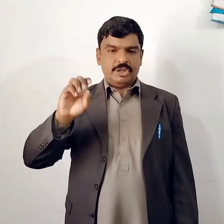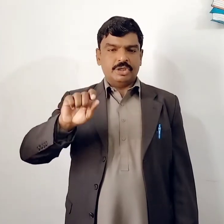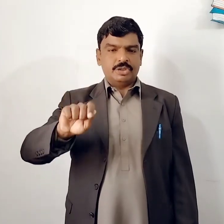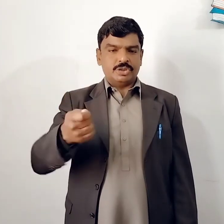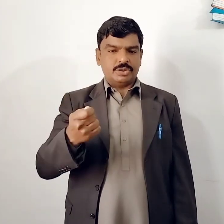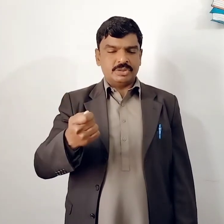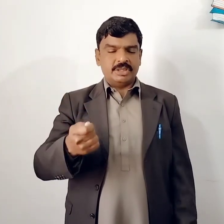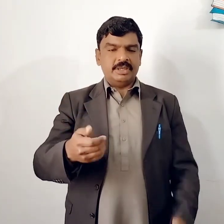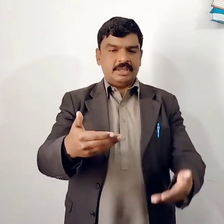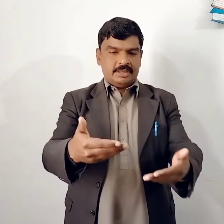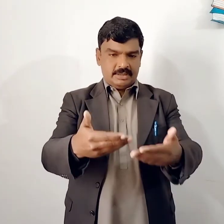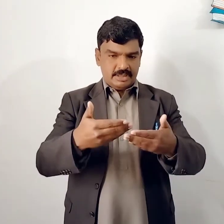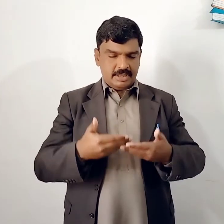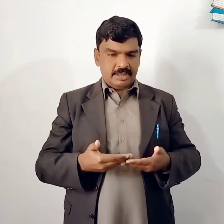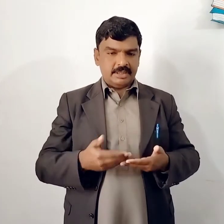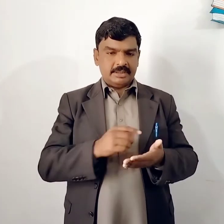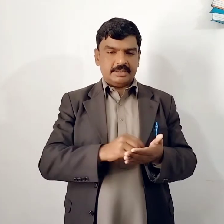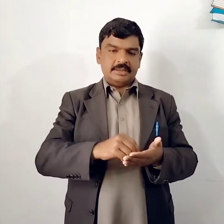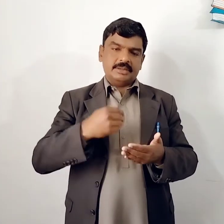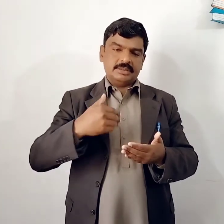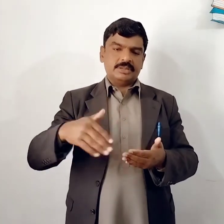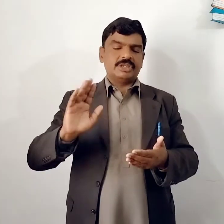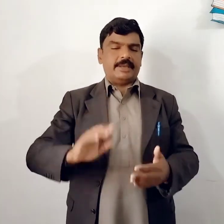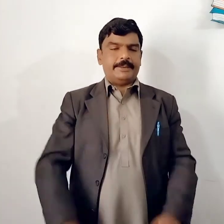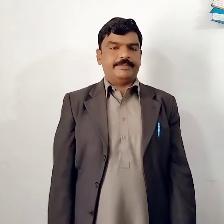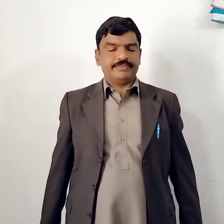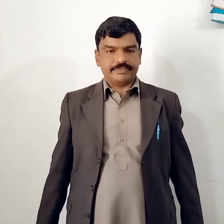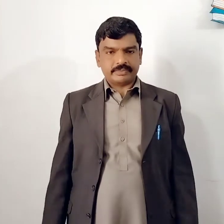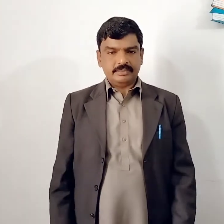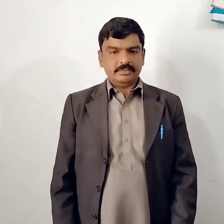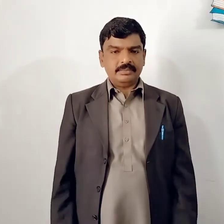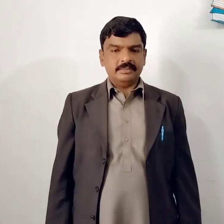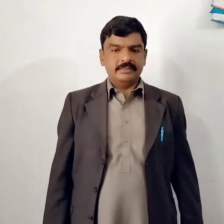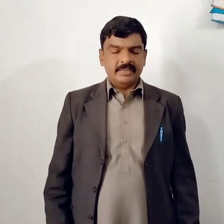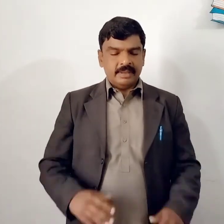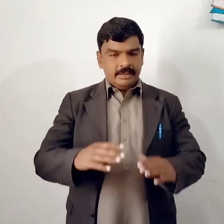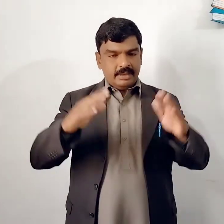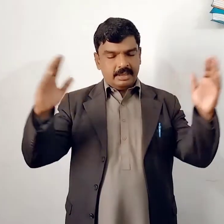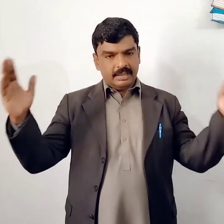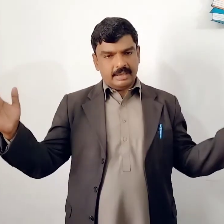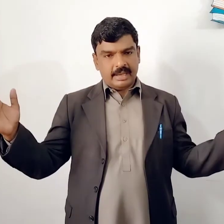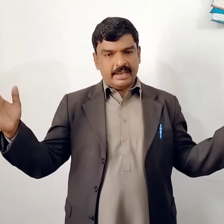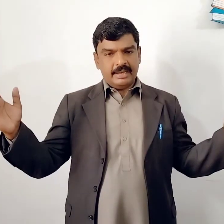چھٹی دی چائے این